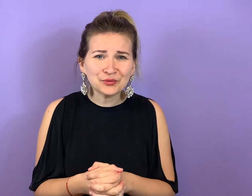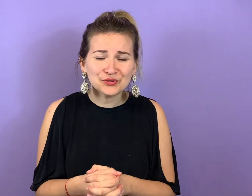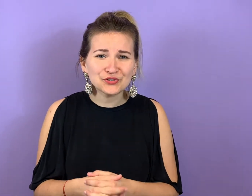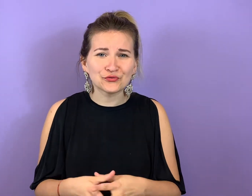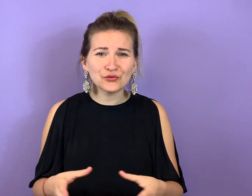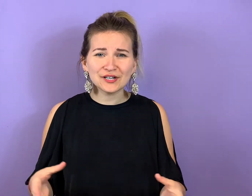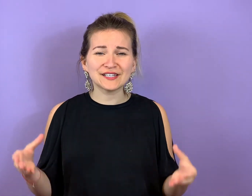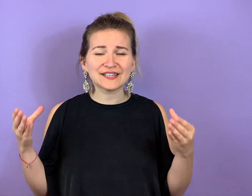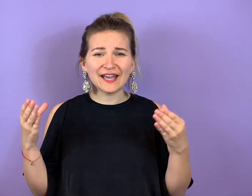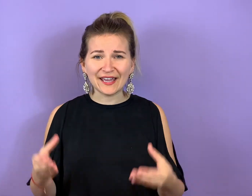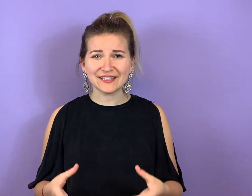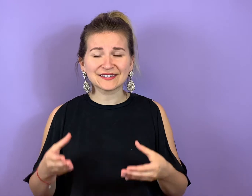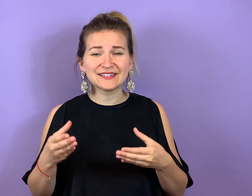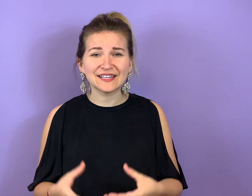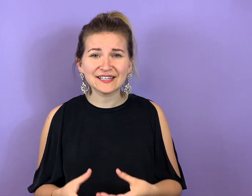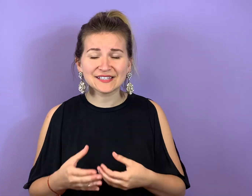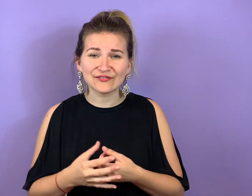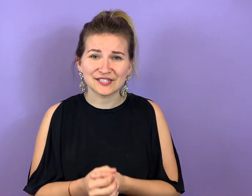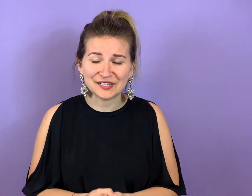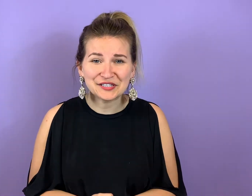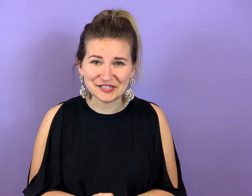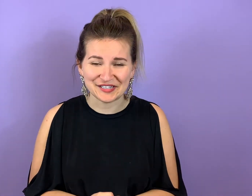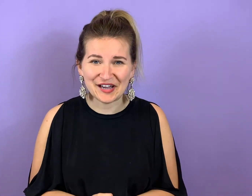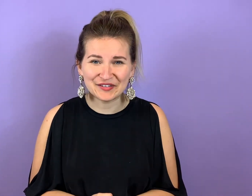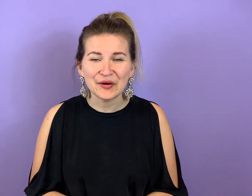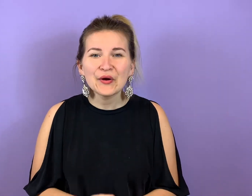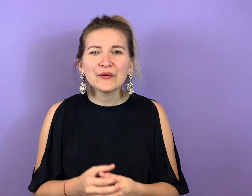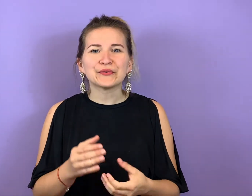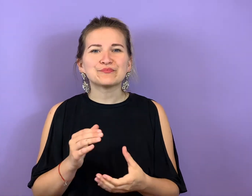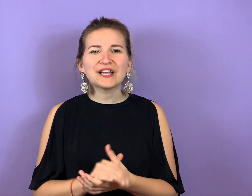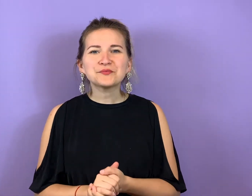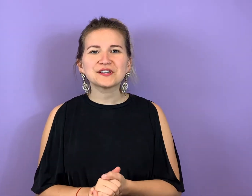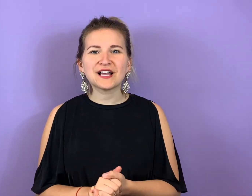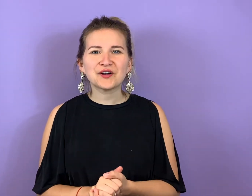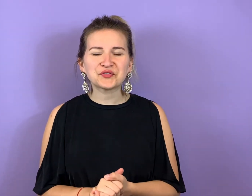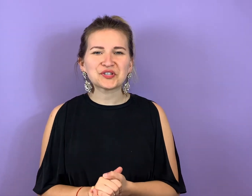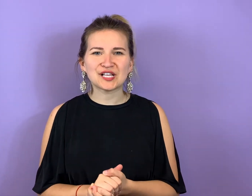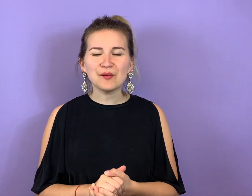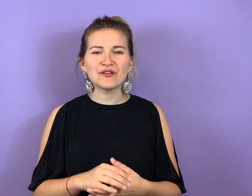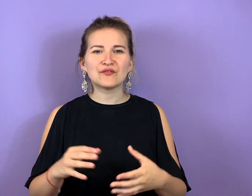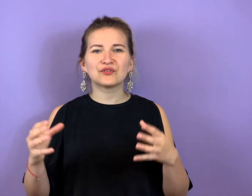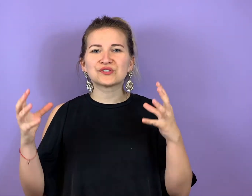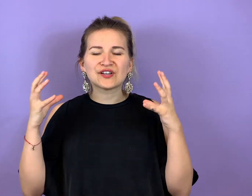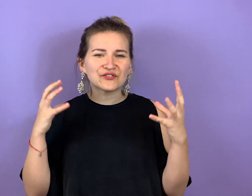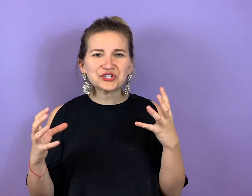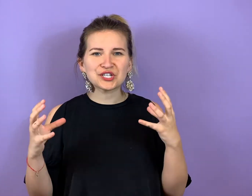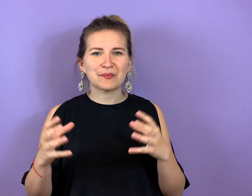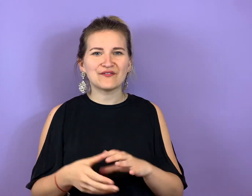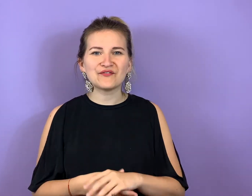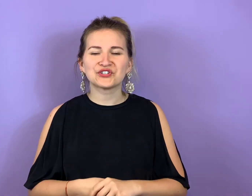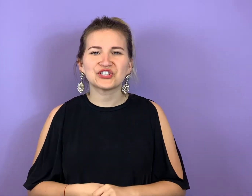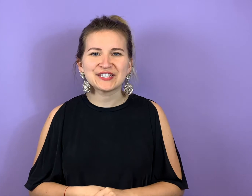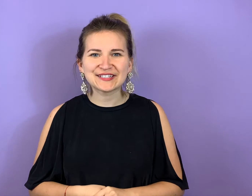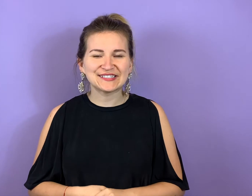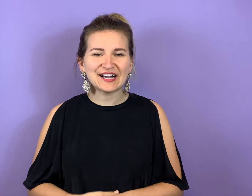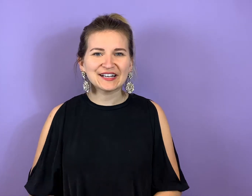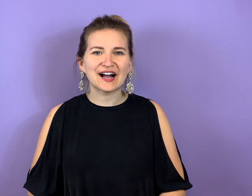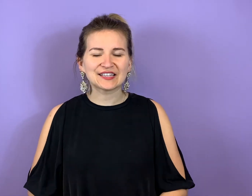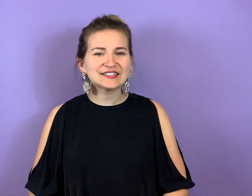uns doch wirklich echt nicht was Richtiges ein. Und manchmal sagen wir doch selber, wenn wir uns erwischen dabei, wenn wir schlechten Gedanken hatten,